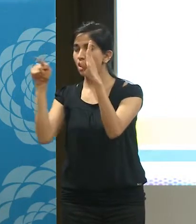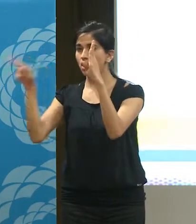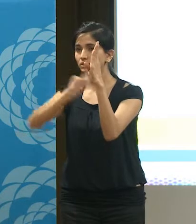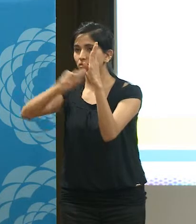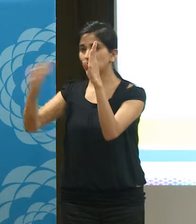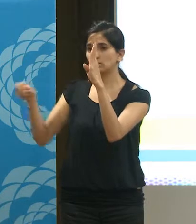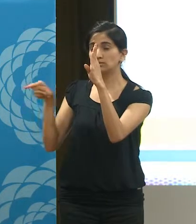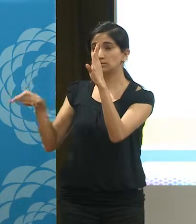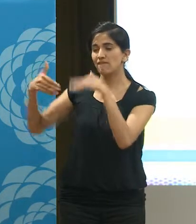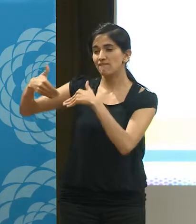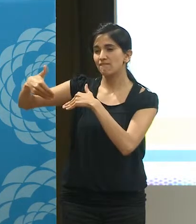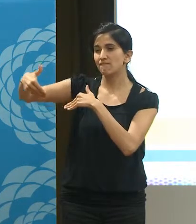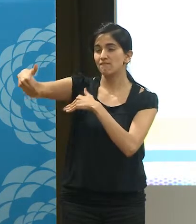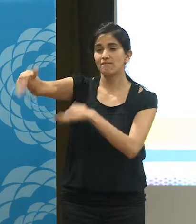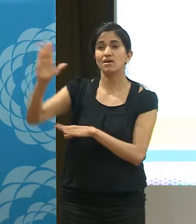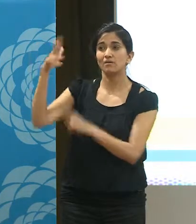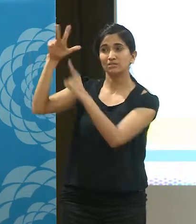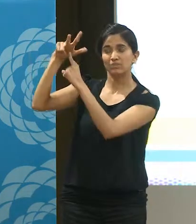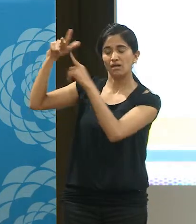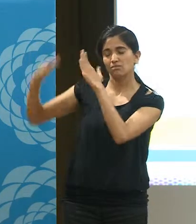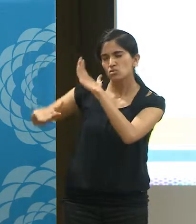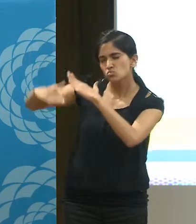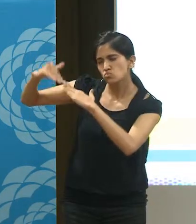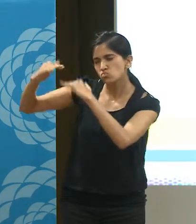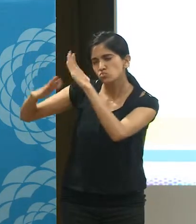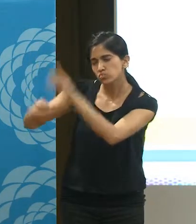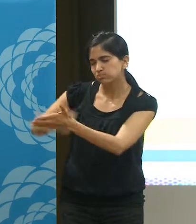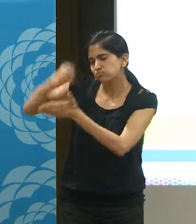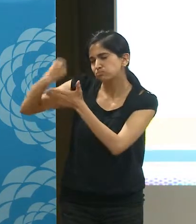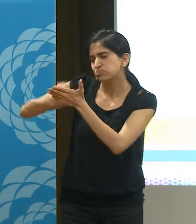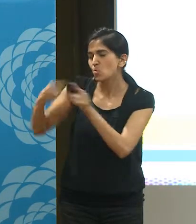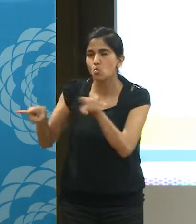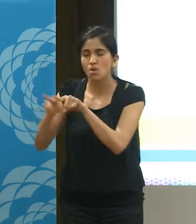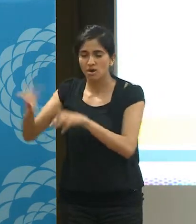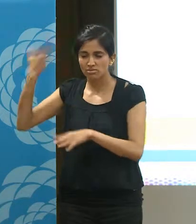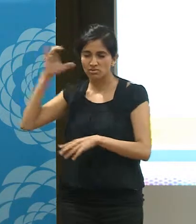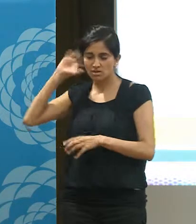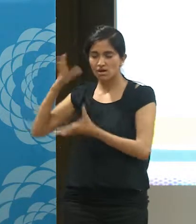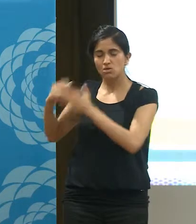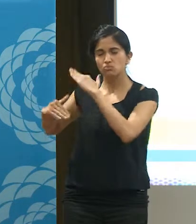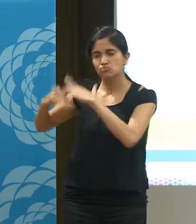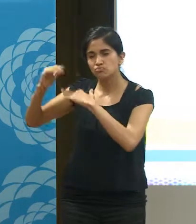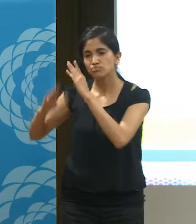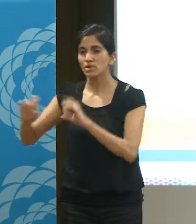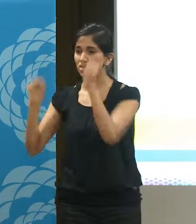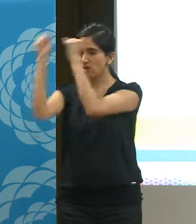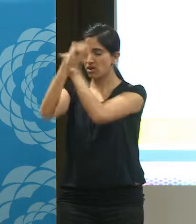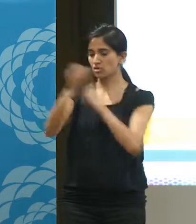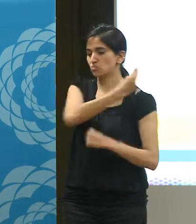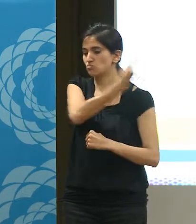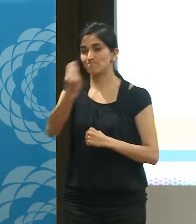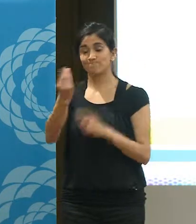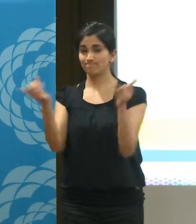Vamos a levantar la antena a pulmón, como venimos levantando toda la radio, no va haber un ingeniero civil ahí. Y no podemos cumplimentar con